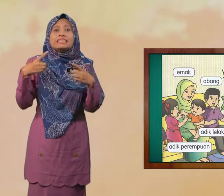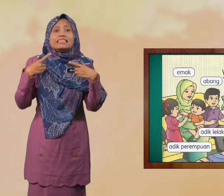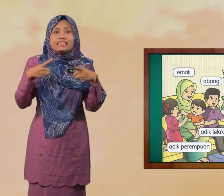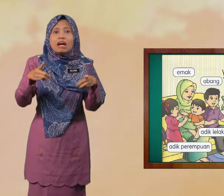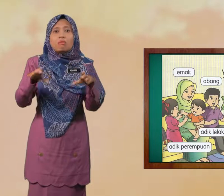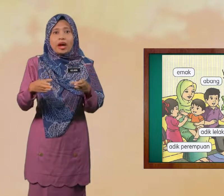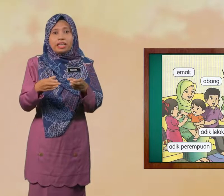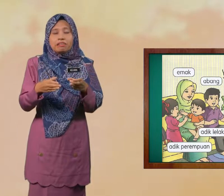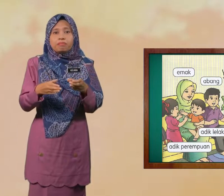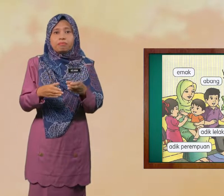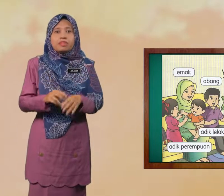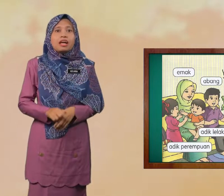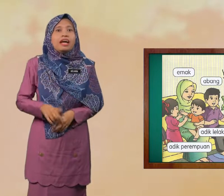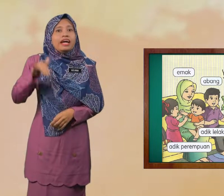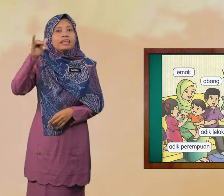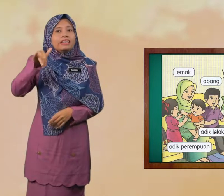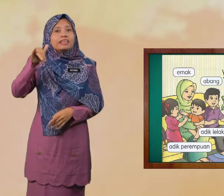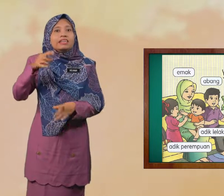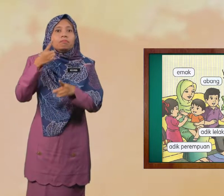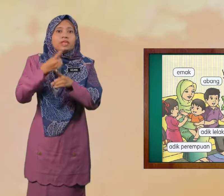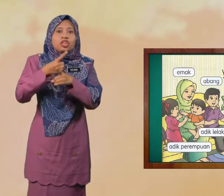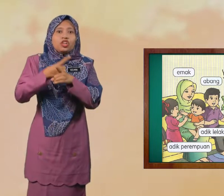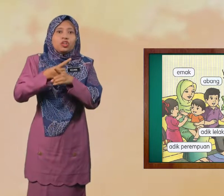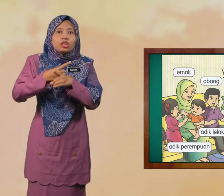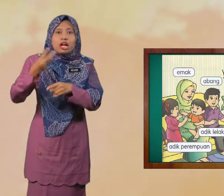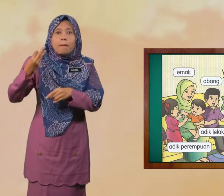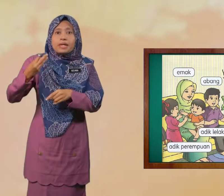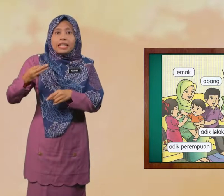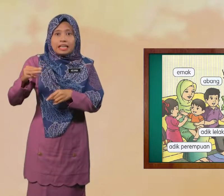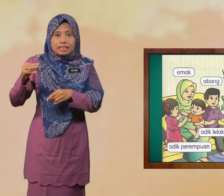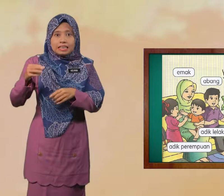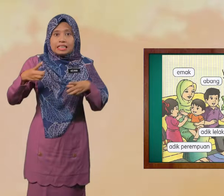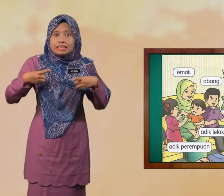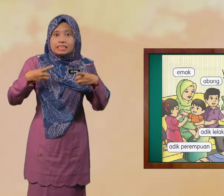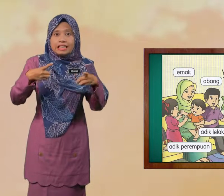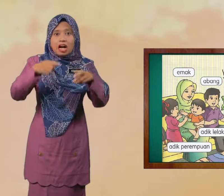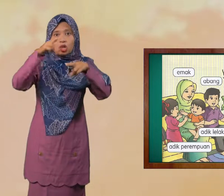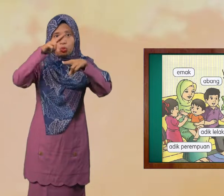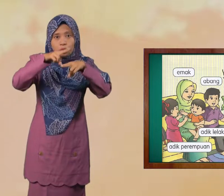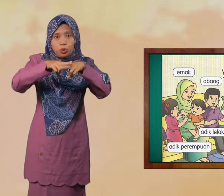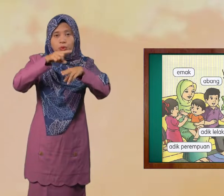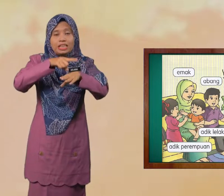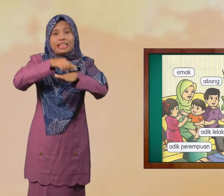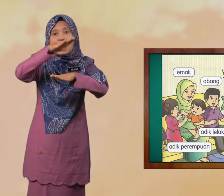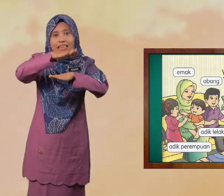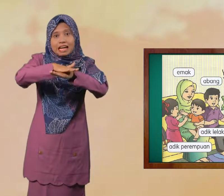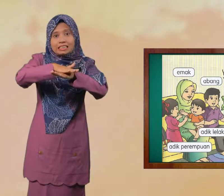Sedang Buat Ya Betul Mereka Sedang Duduk Di Atas